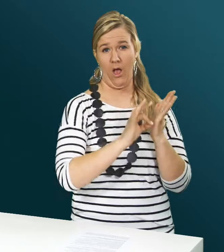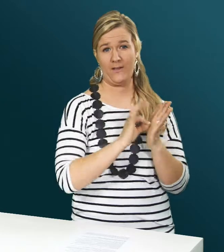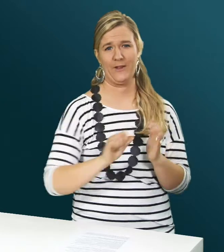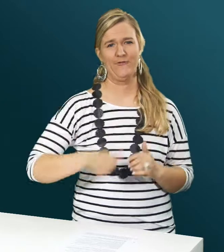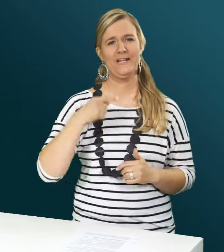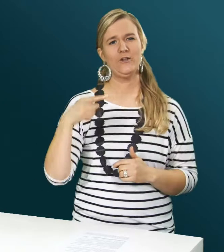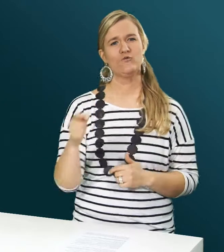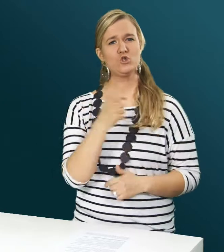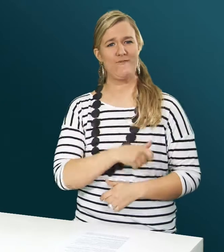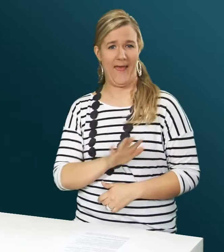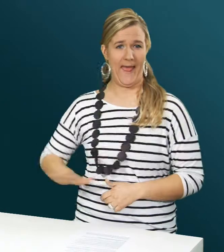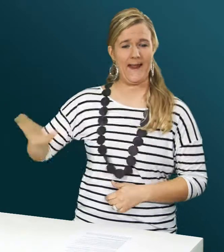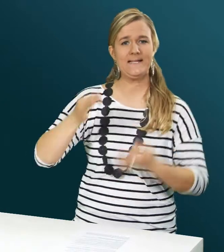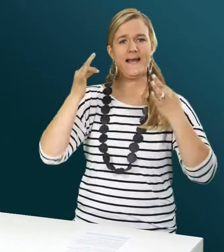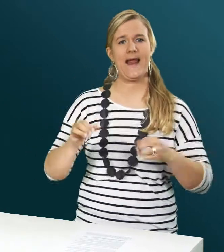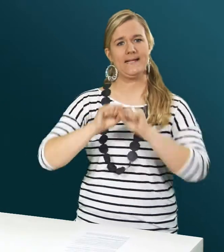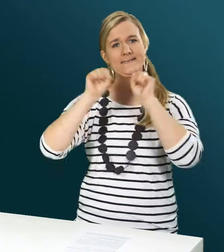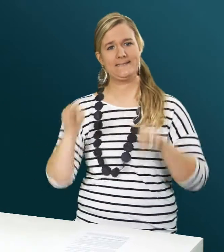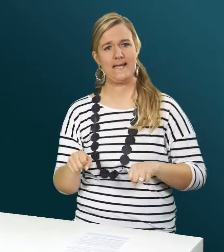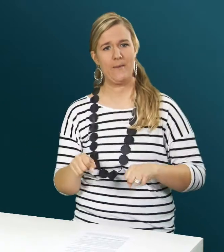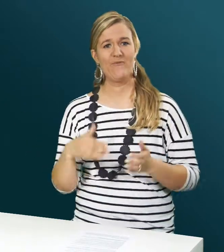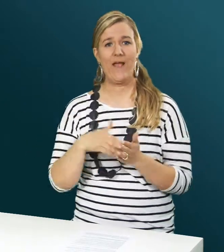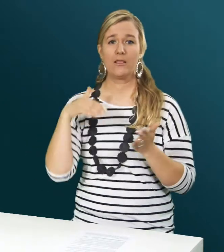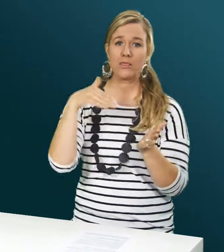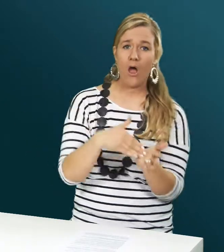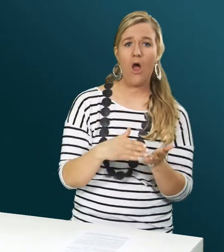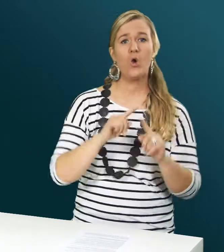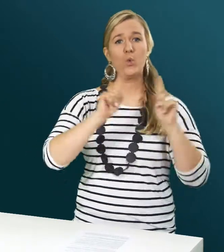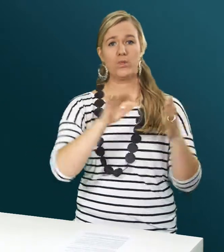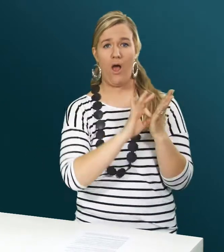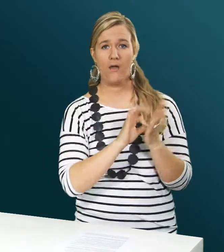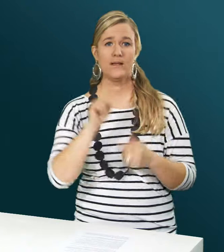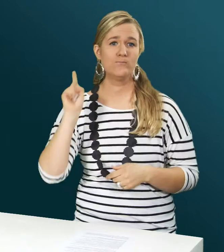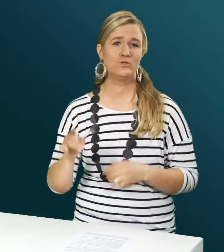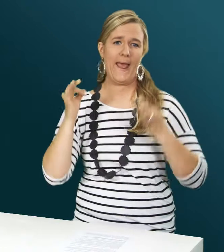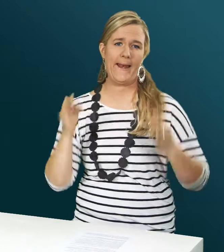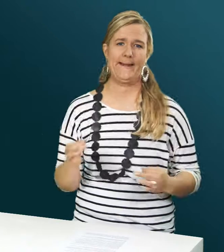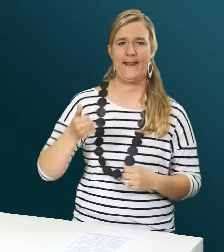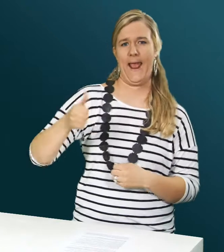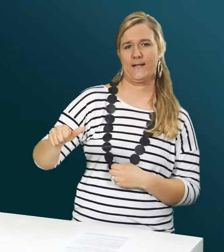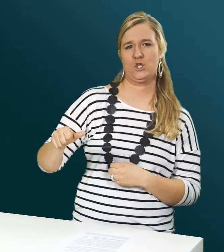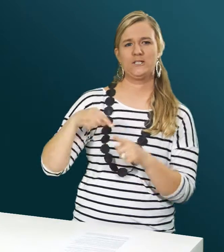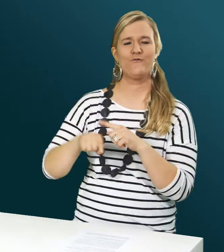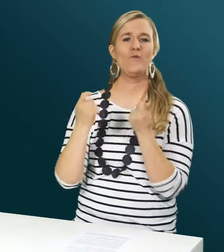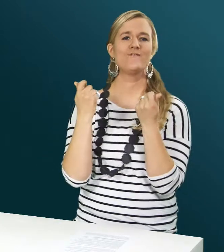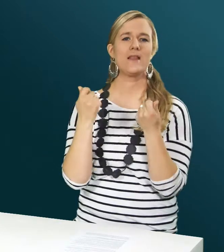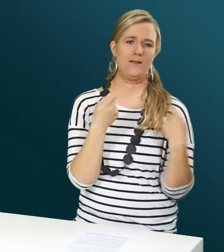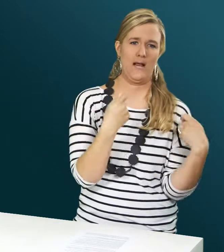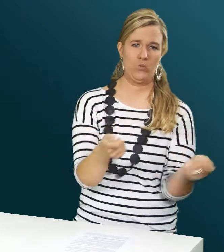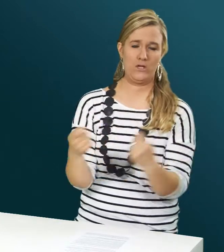Gutachten sind wichtig für das Schweizer Rechtssystem. Mittels eines Gutachtens wird Rechenschaft darüber abgelegt, ob